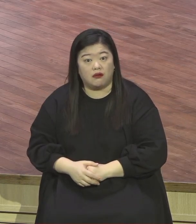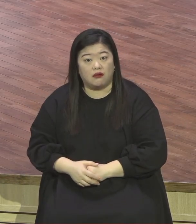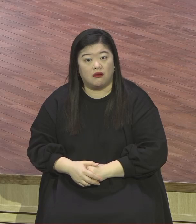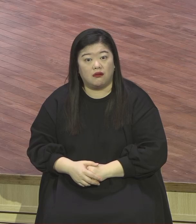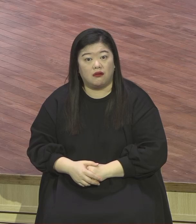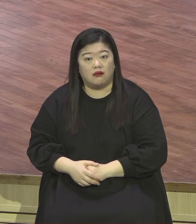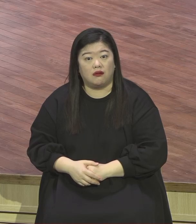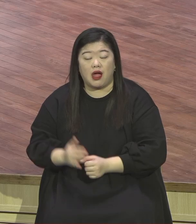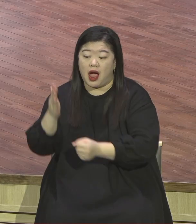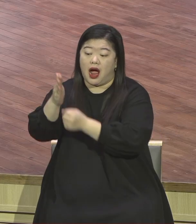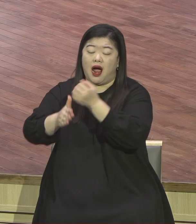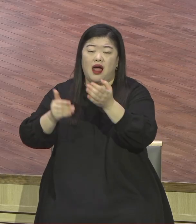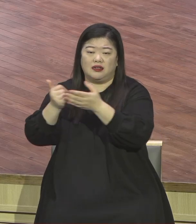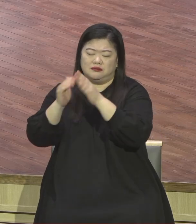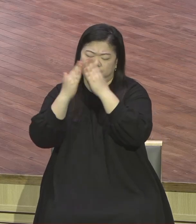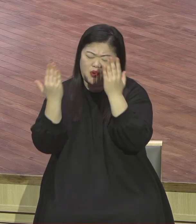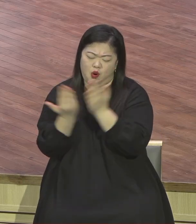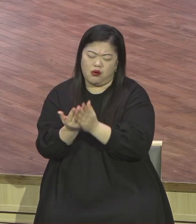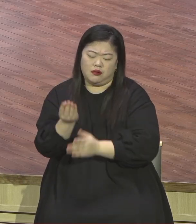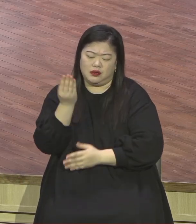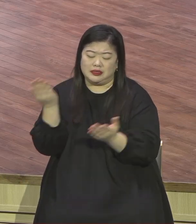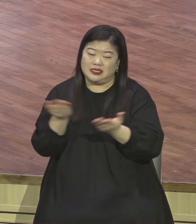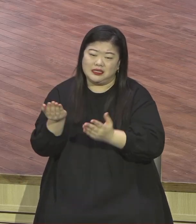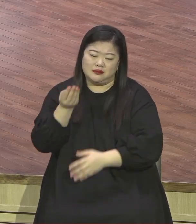범사에 형통케 하셨더라